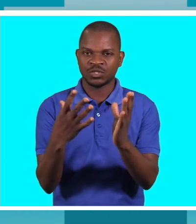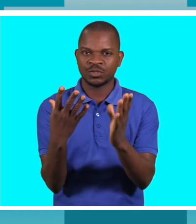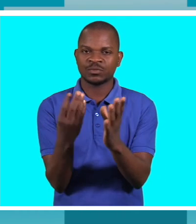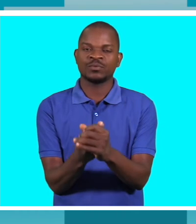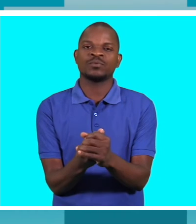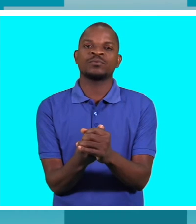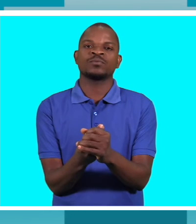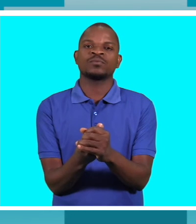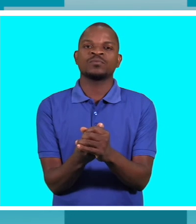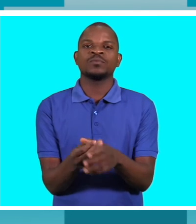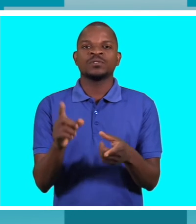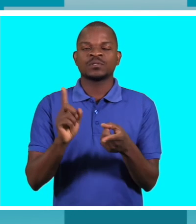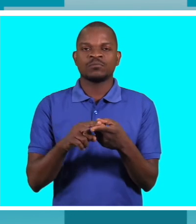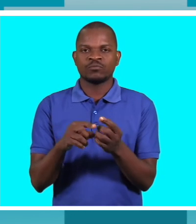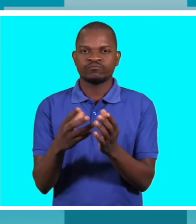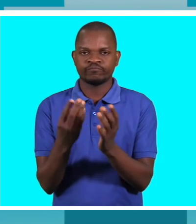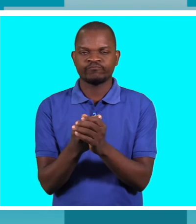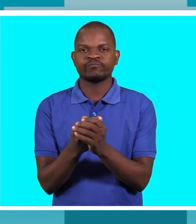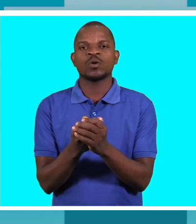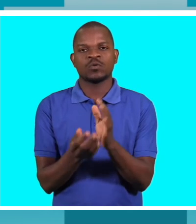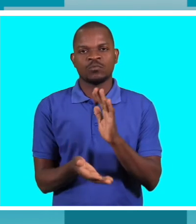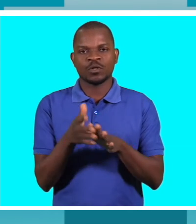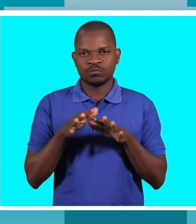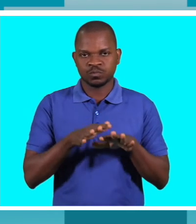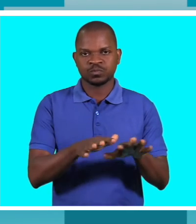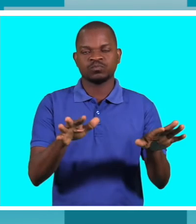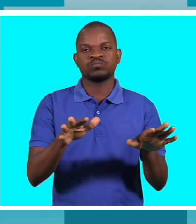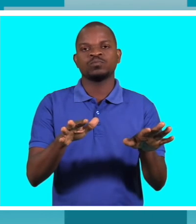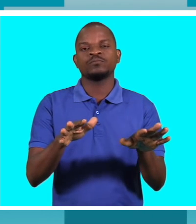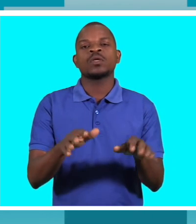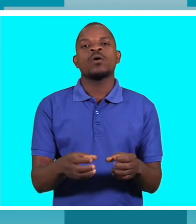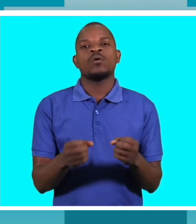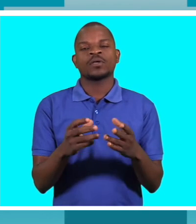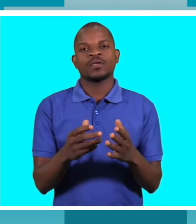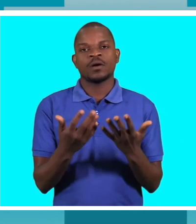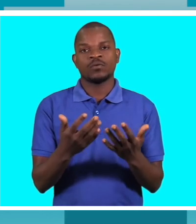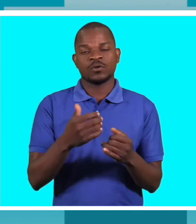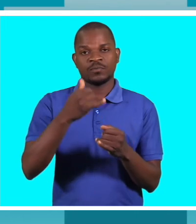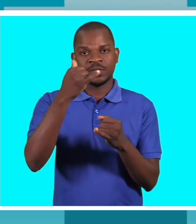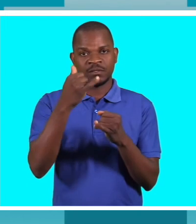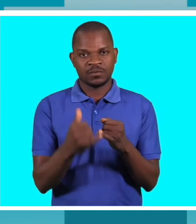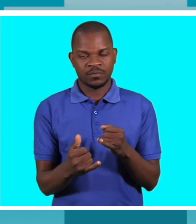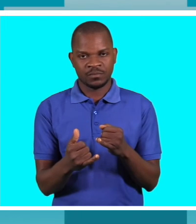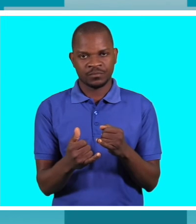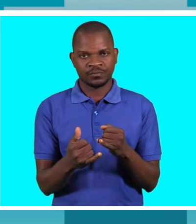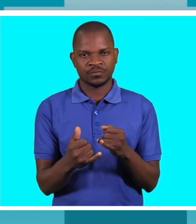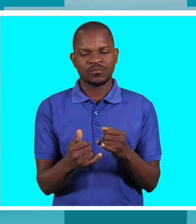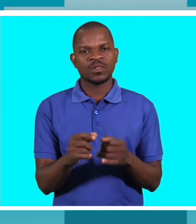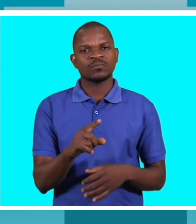e levar isto até a base mesmo para terminar cantor aliás o Marcelo há uma atividade